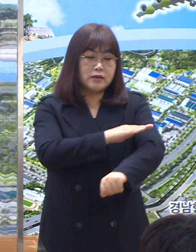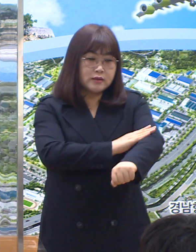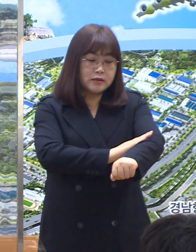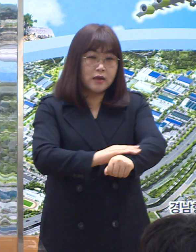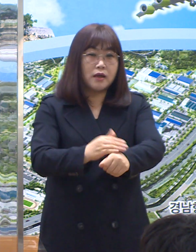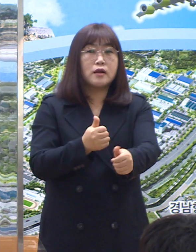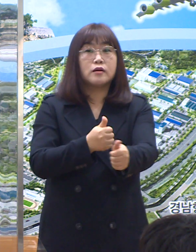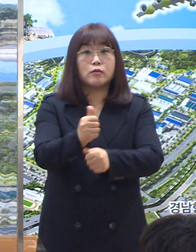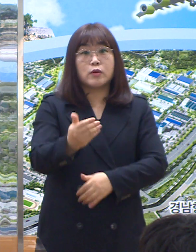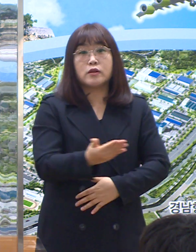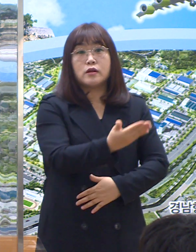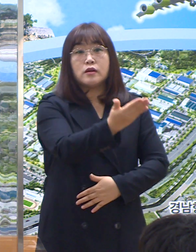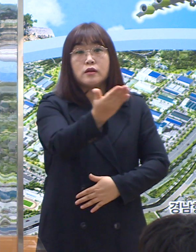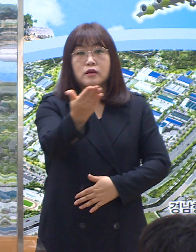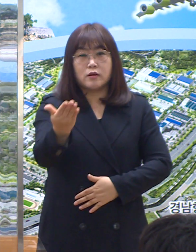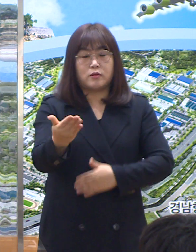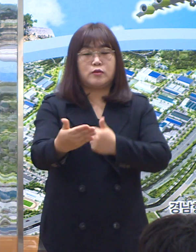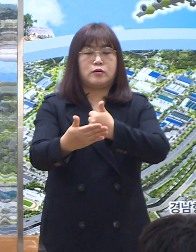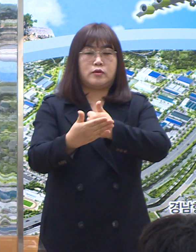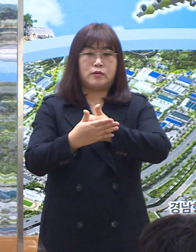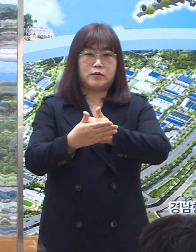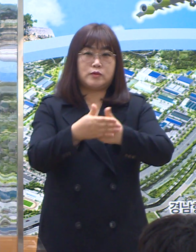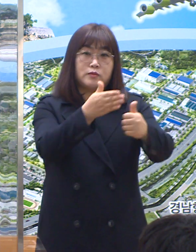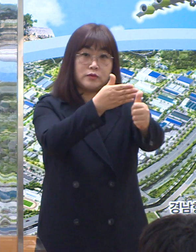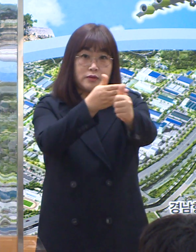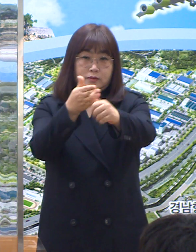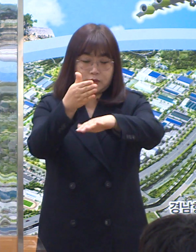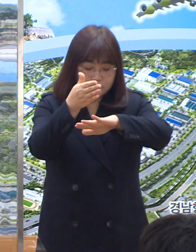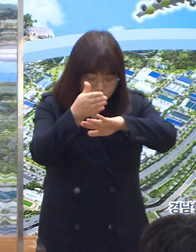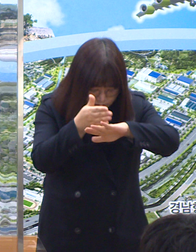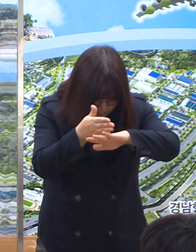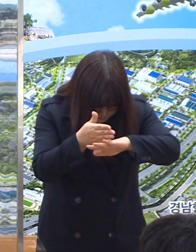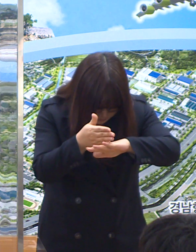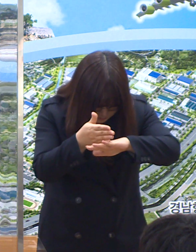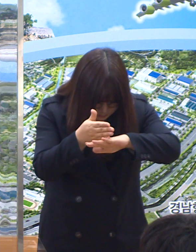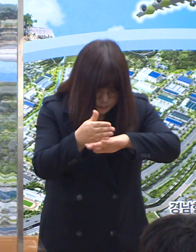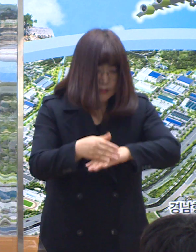시민 여러분의 동참을 당부드립니다. 감사합니다.